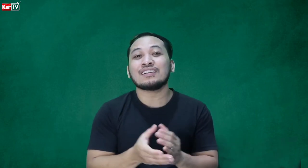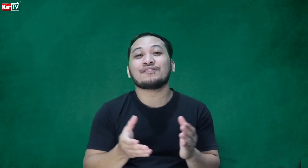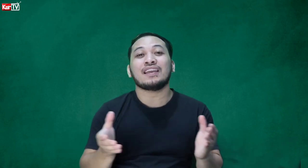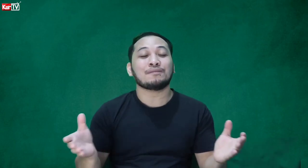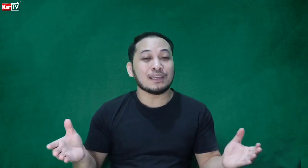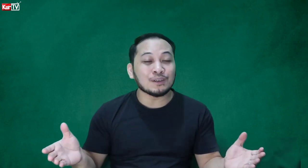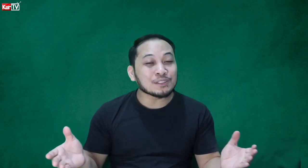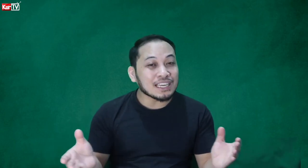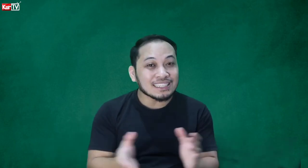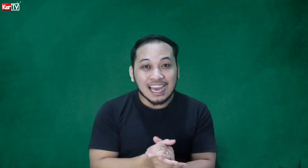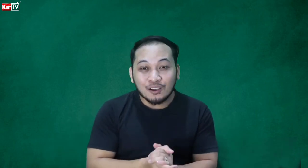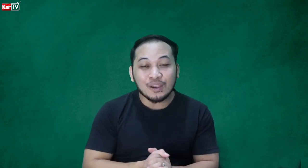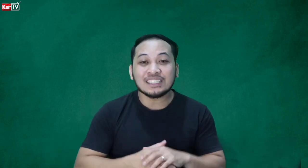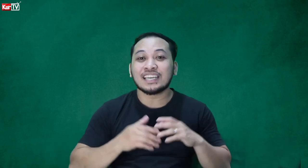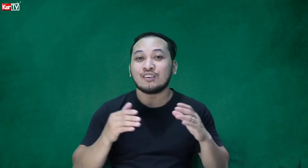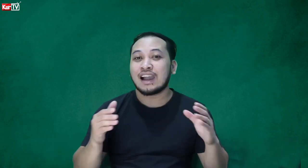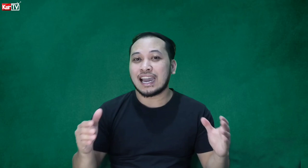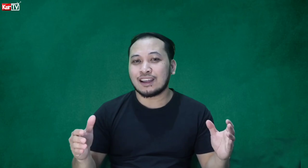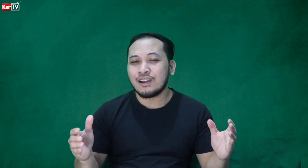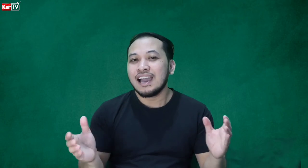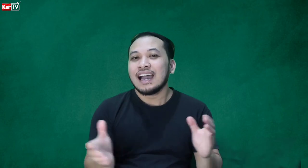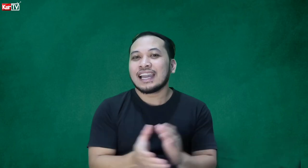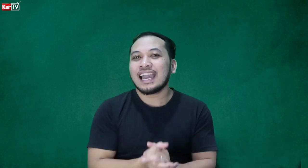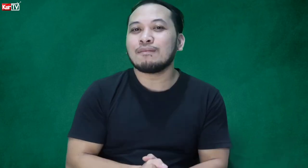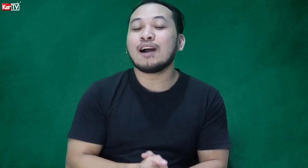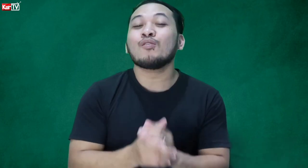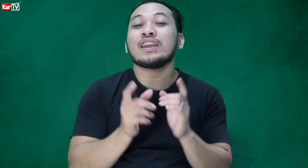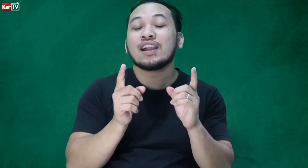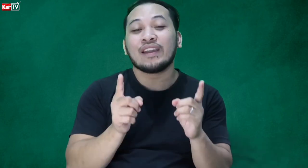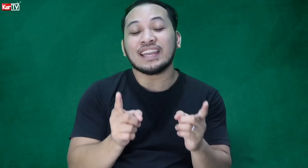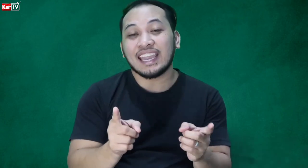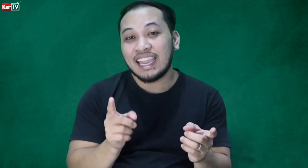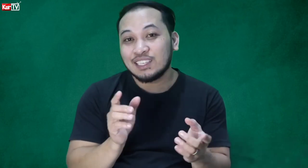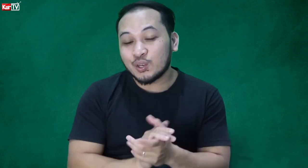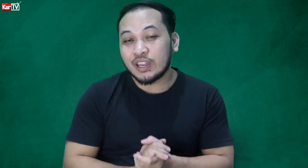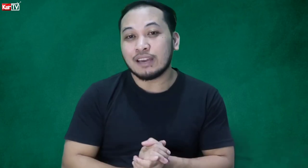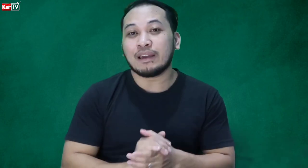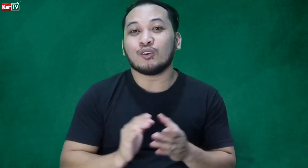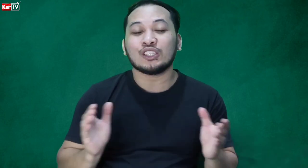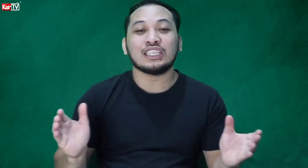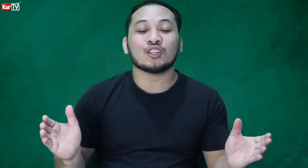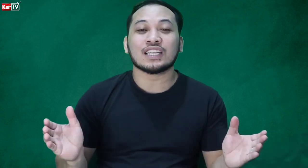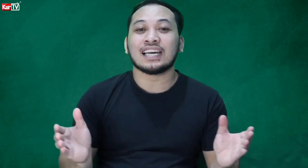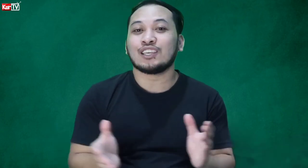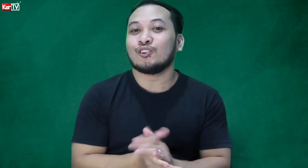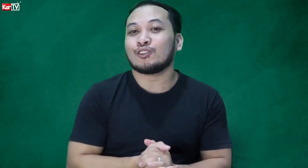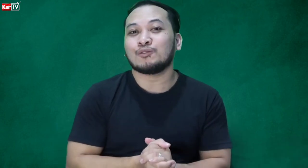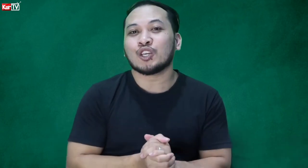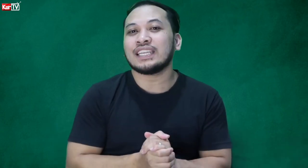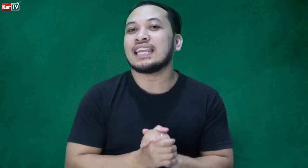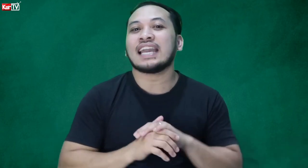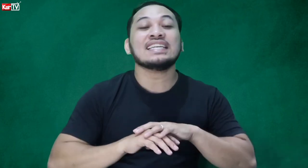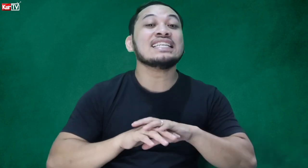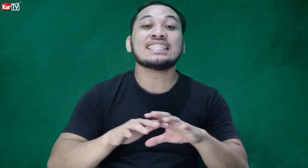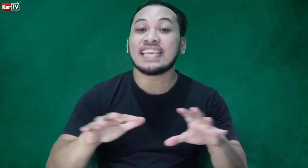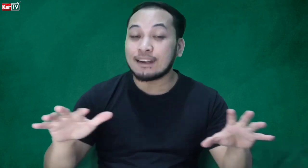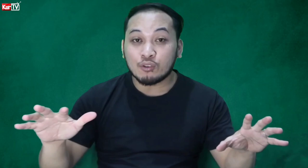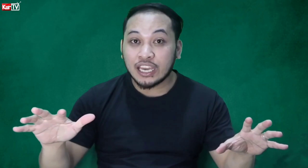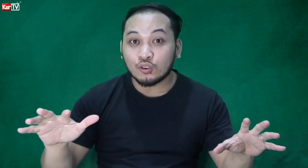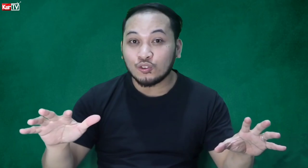Filipino sign language ngayong araw. Kaya naman, kung ikaw ay nag-i-enjoy na manood dito sa ating YouTube channel, ay ishare muna itong